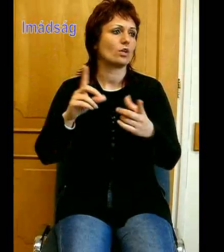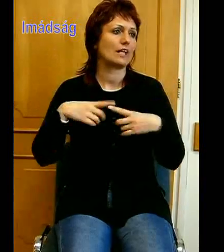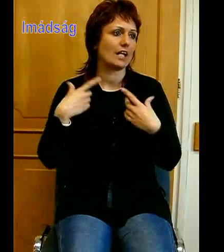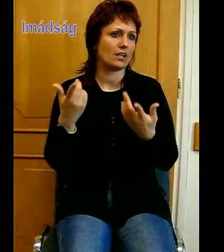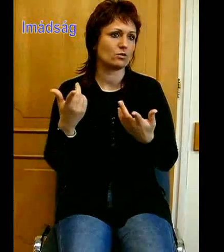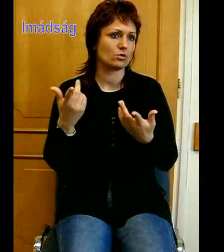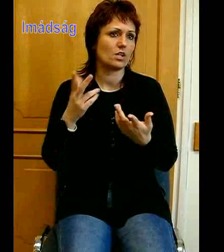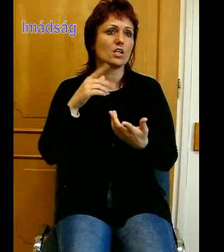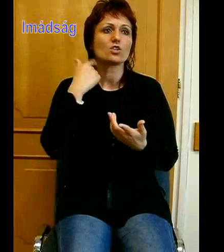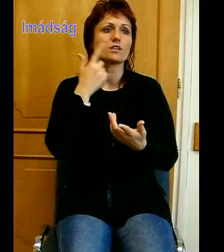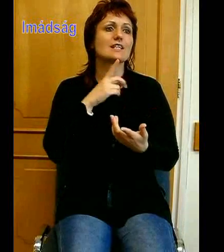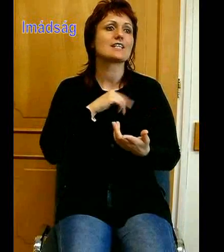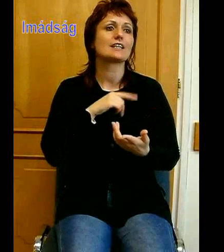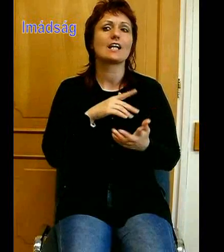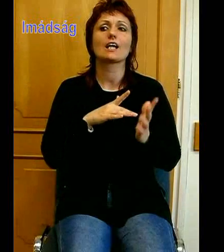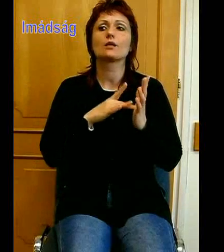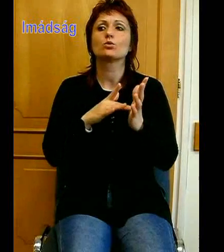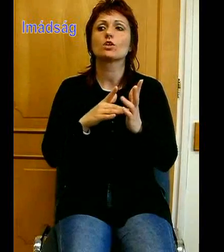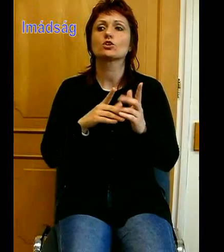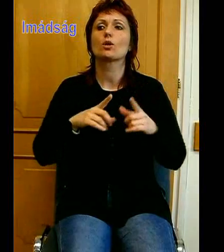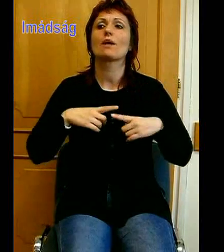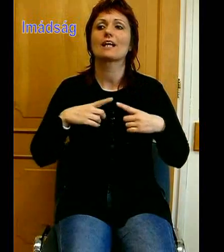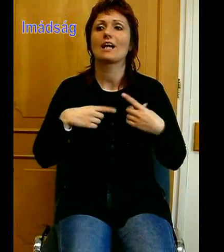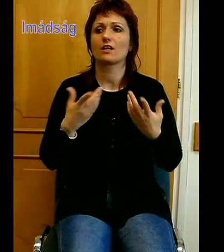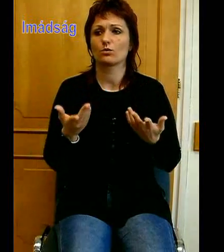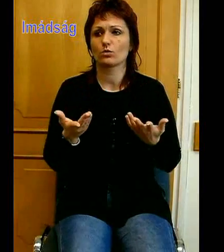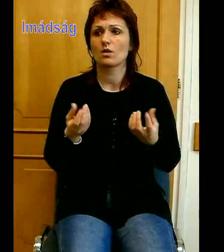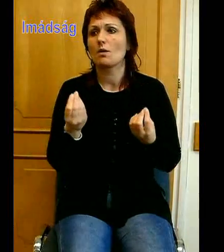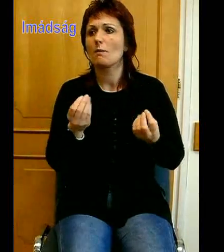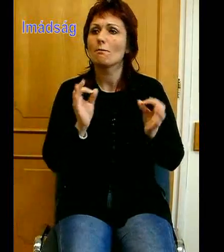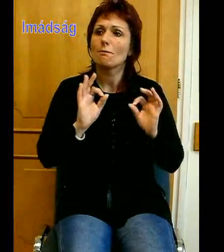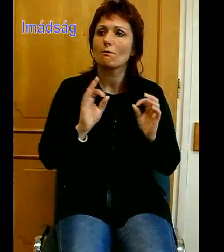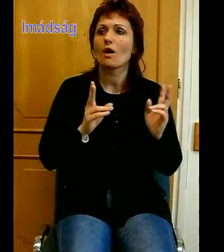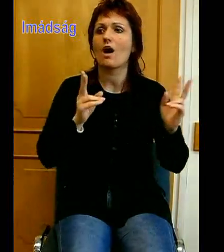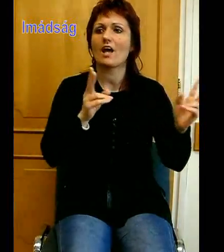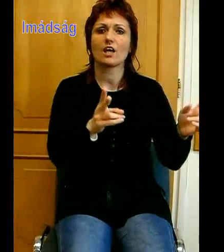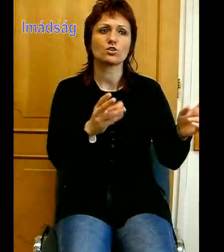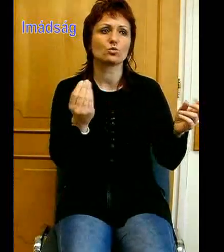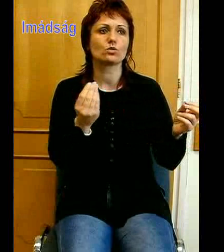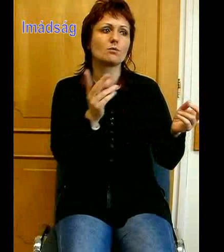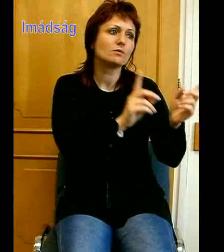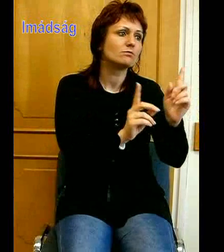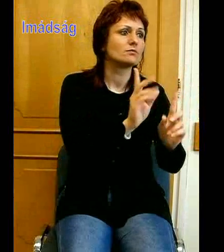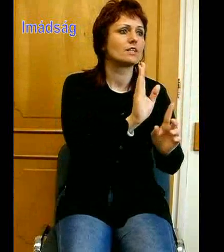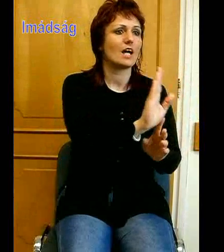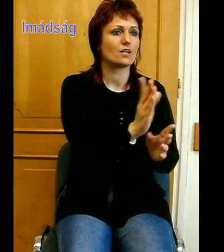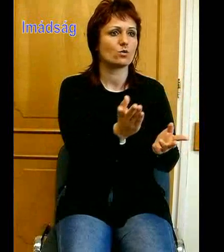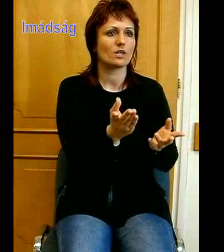mi a helyes út, amin járnunk kell, mi az a helyes magatartás, ami az irántatban új